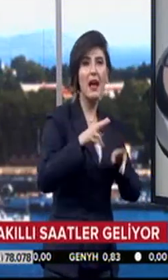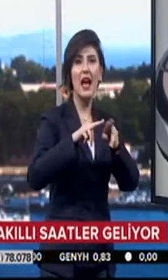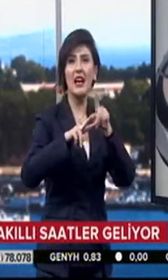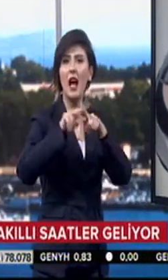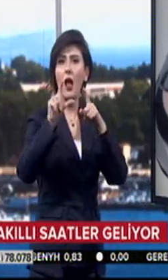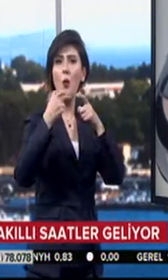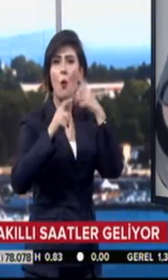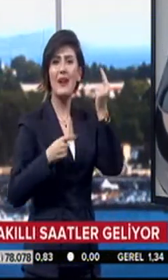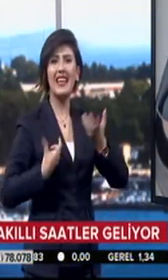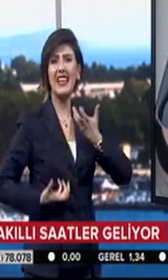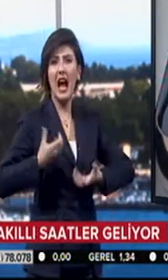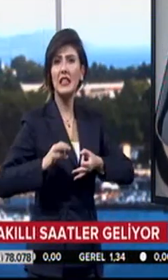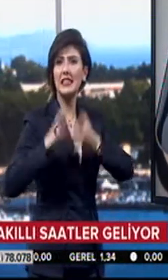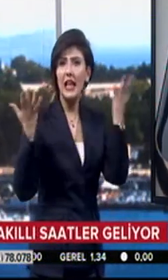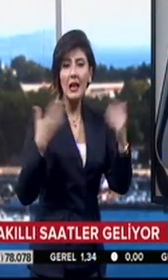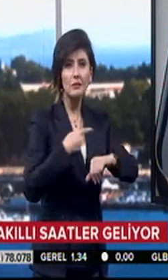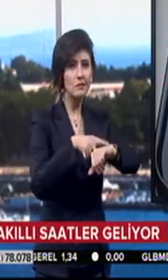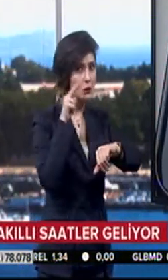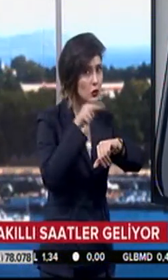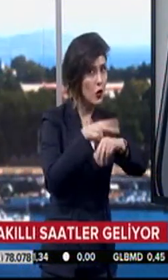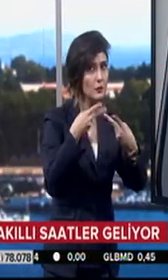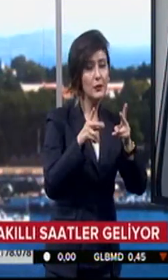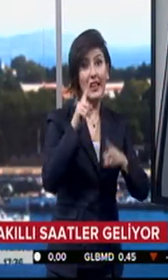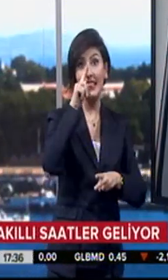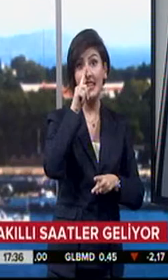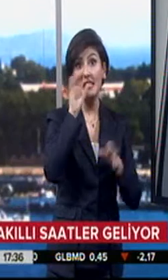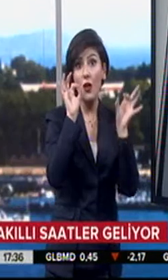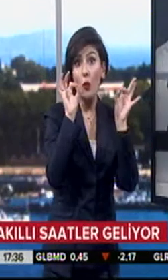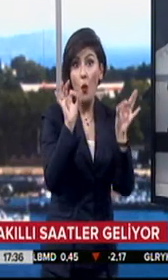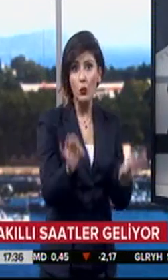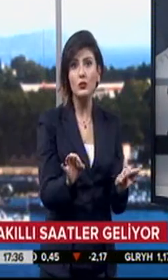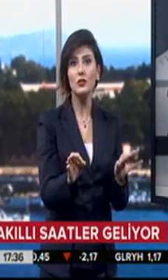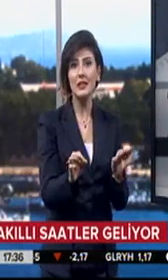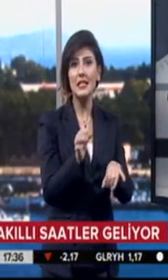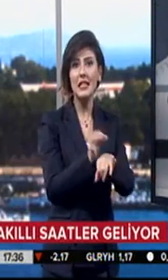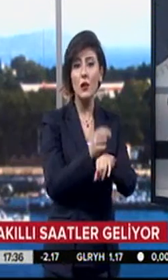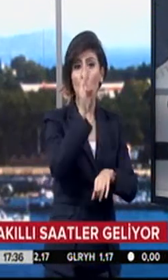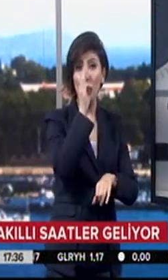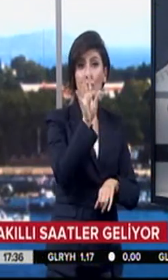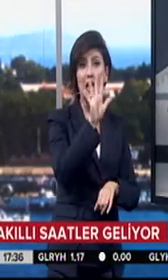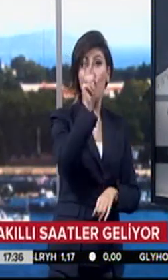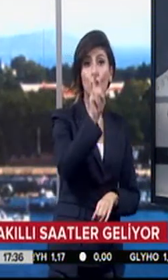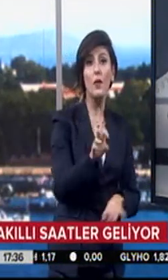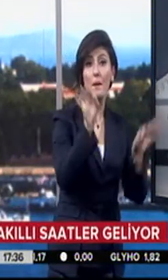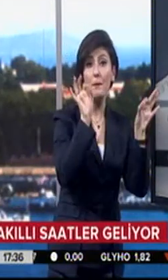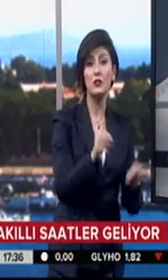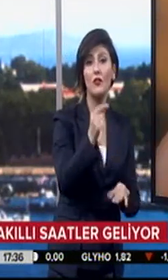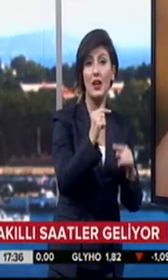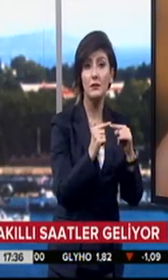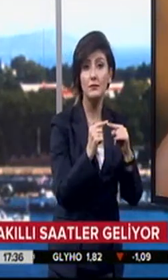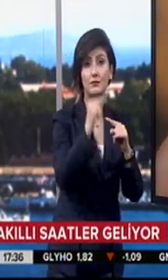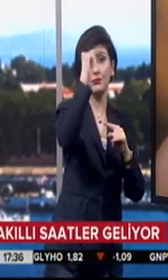yaktıkları kaloriyi de görebilecek. Nisan ayında tüketiciyle buluşacak saatler 350 dolardan başlayan